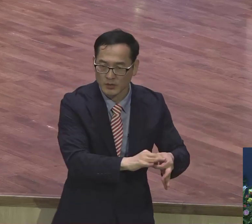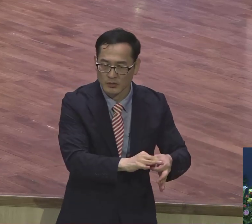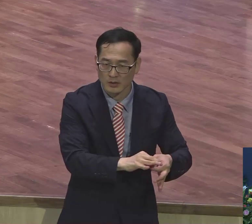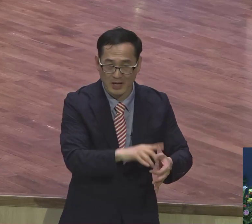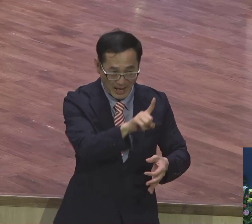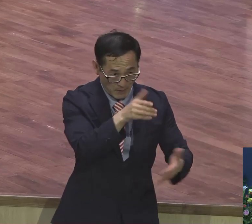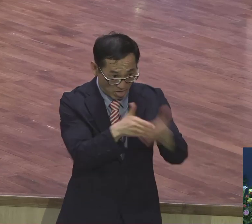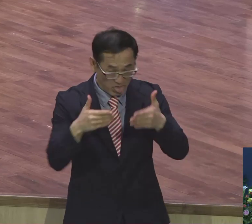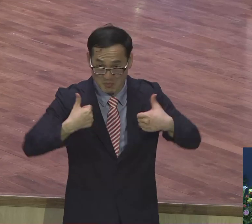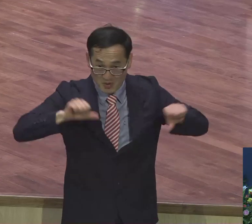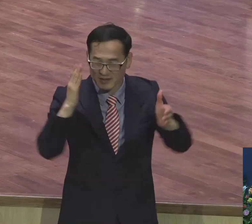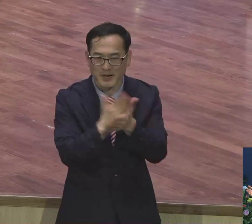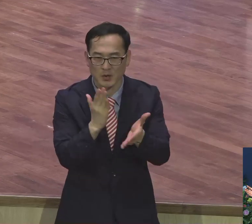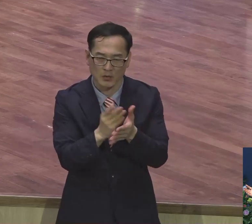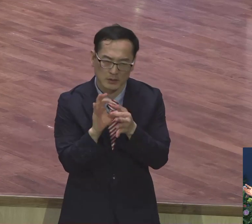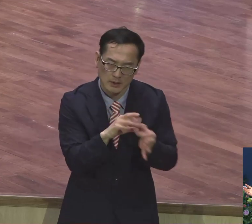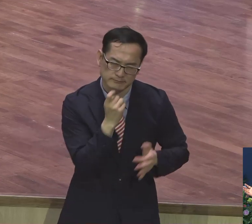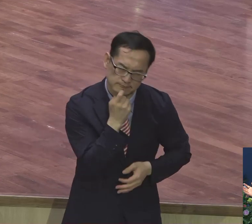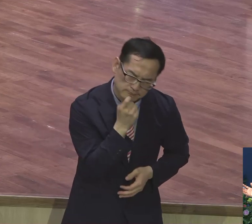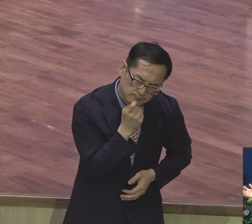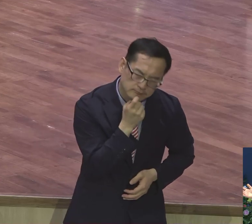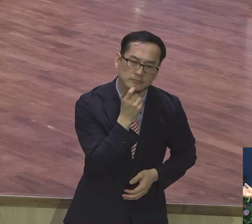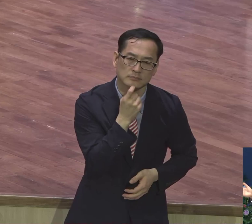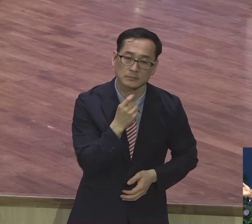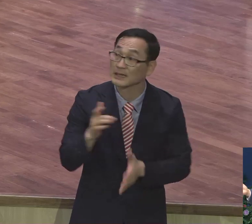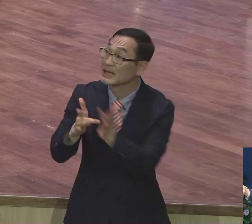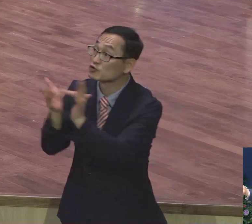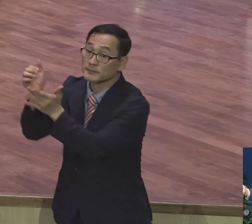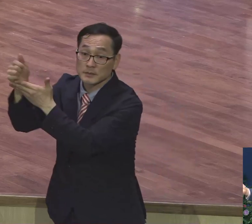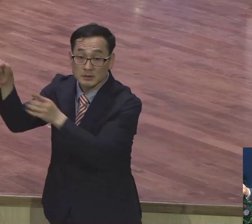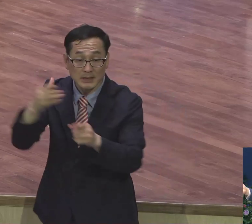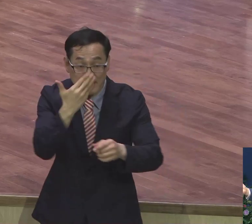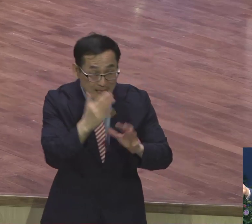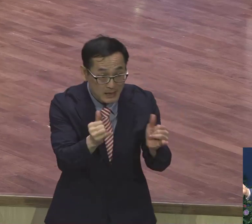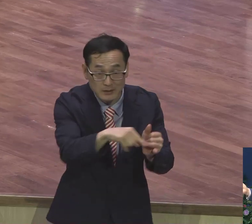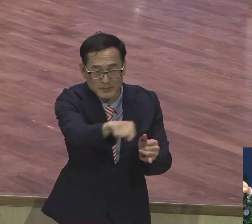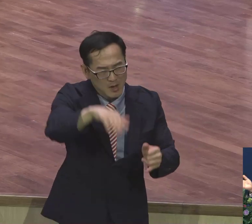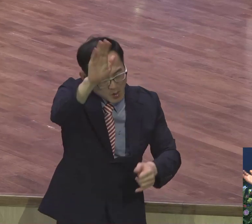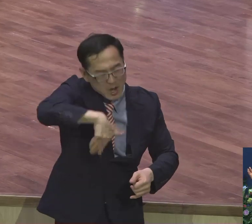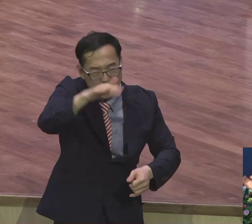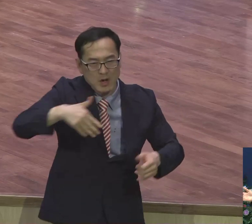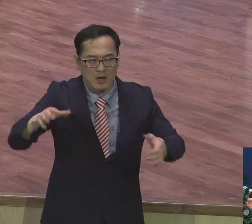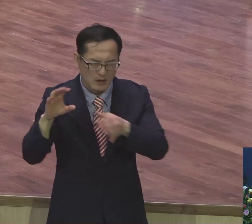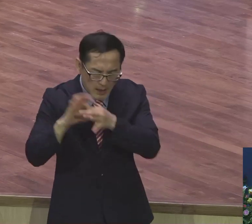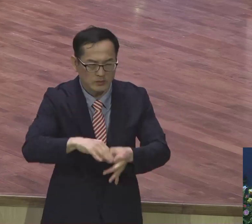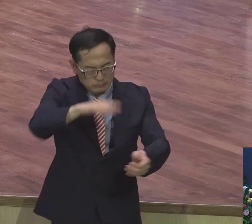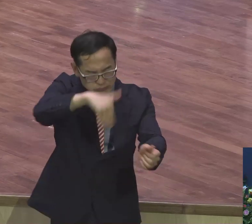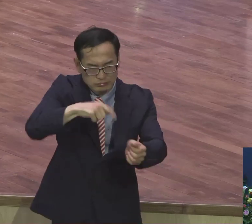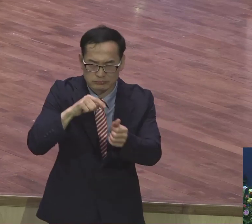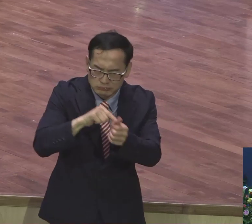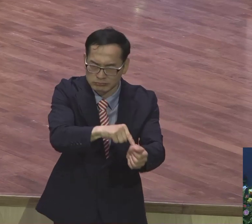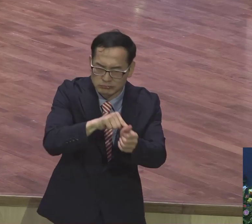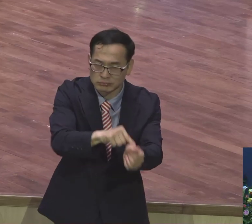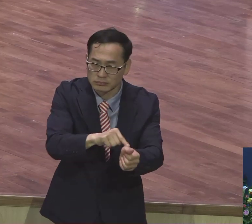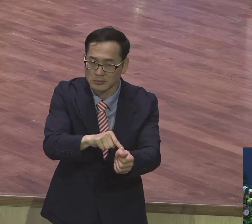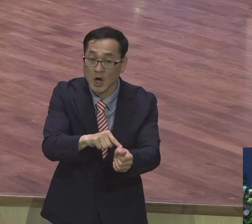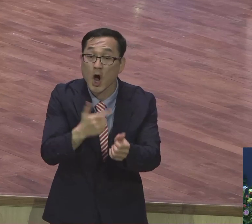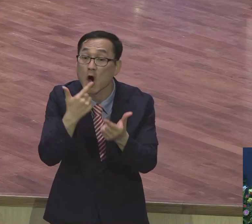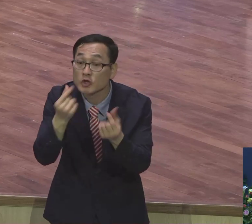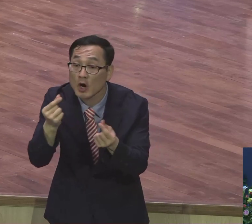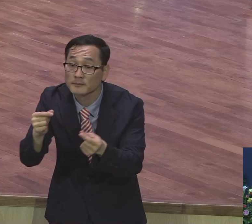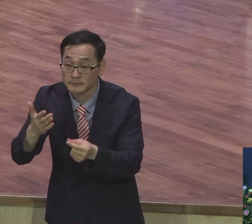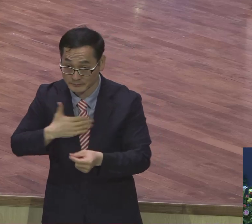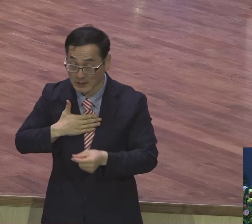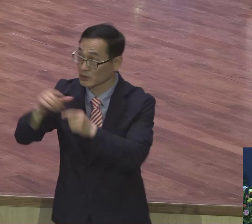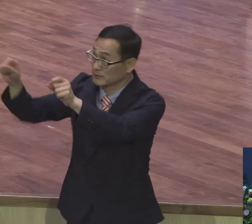예수님은 지금도 못자국나 손을 벌리고 계신다고 말하잖아요. 벌리고 계신다. 그러니까 너도 계속해서